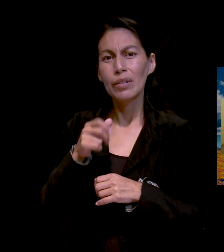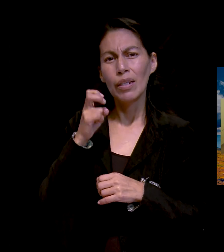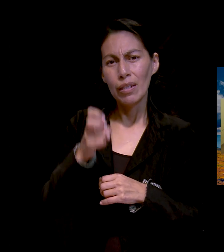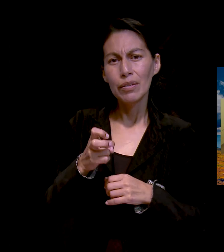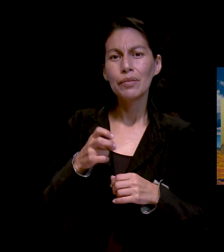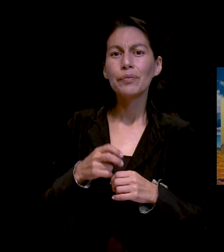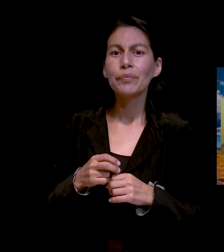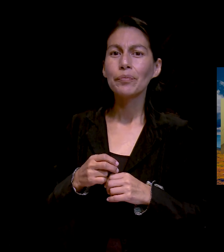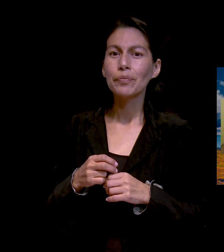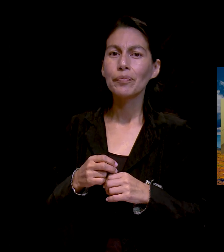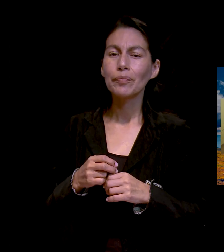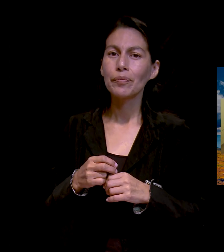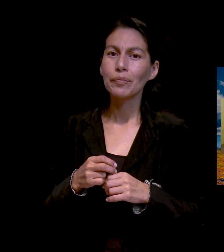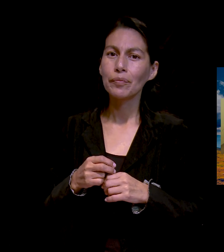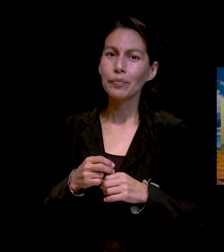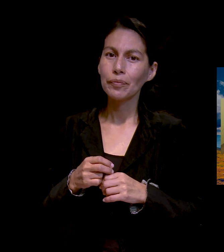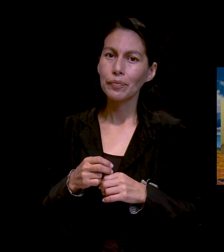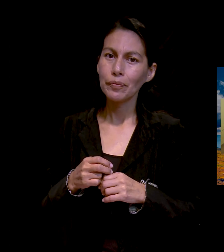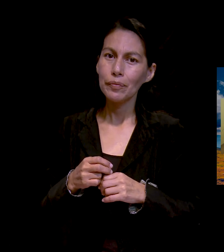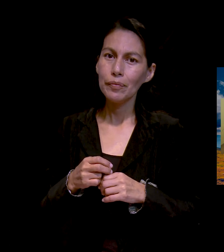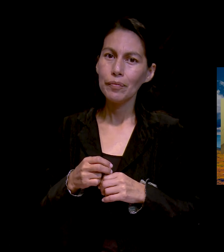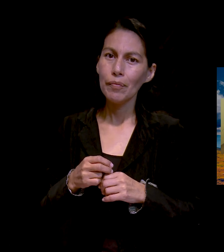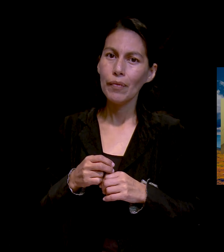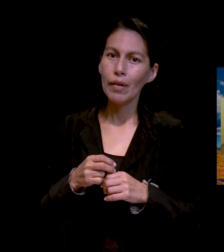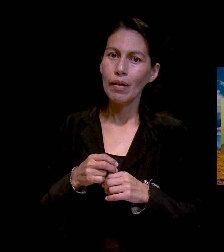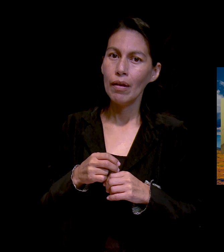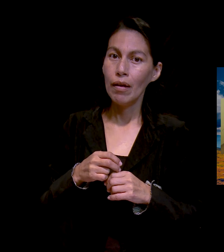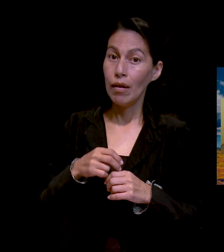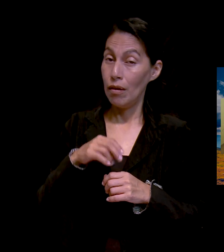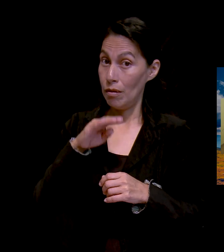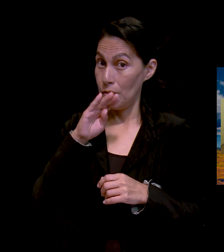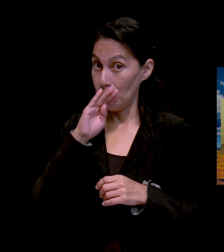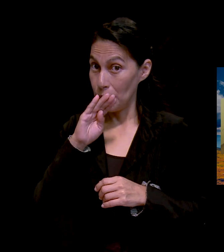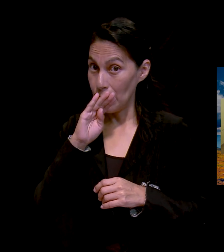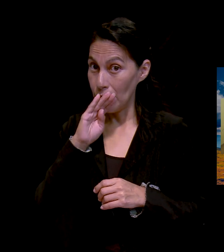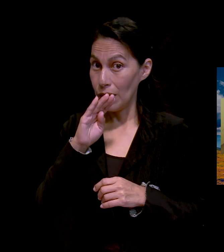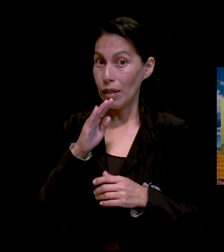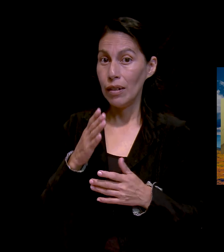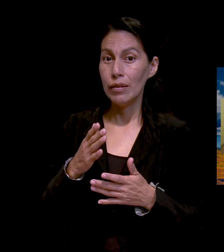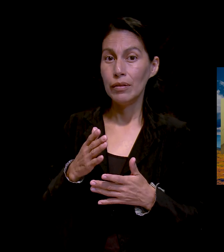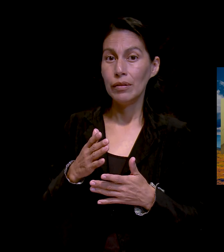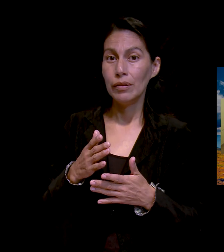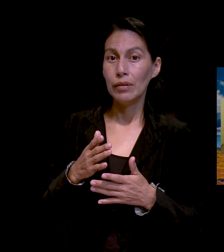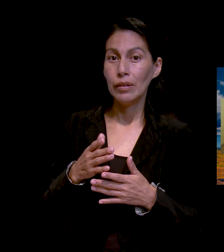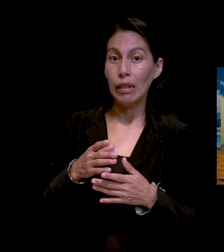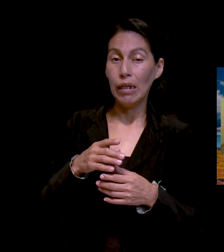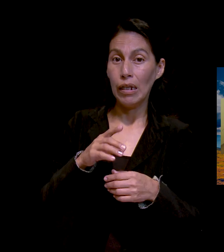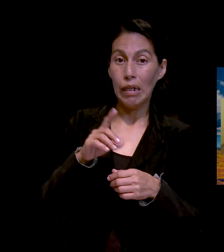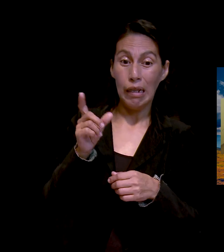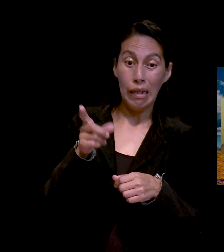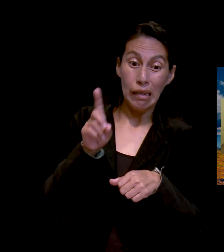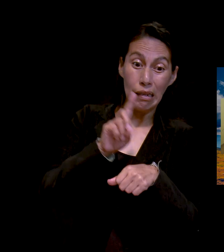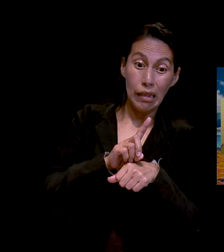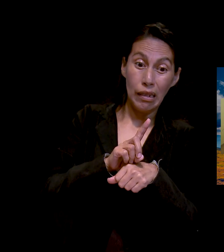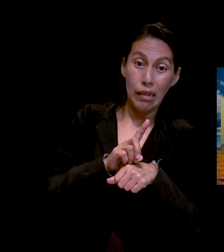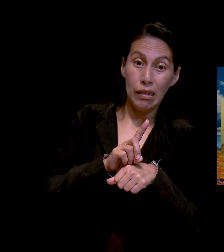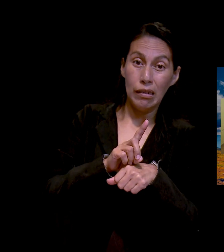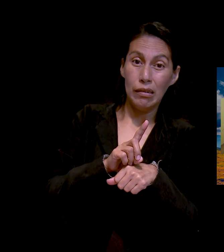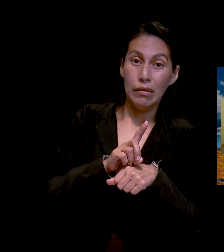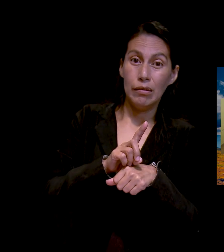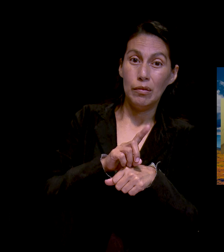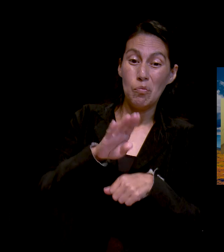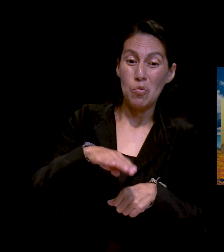nos, ahora sí, nos educó para el día de su muerte. Mi mamá falleció un 28 de